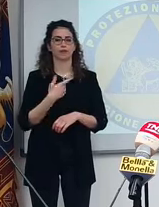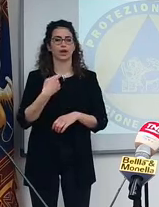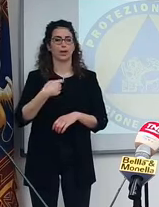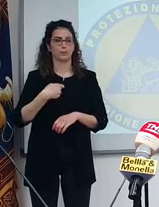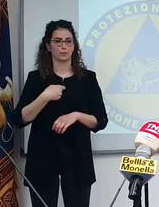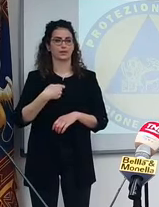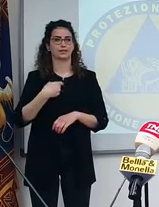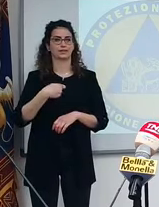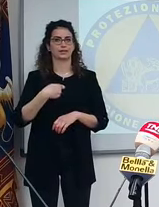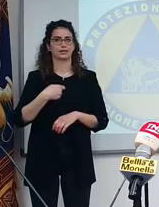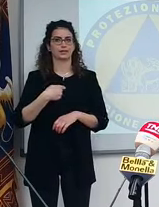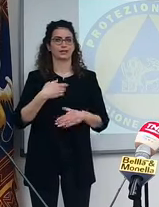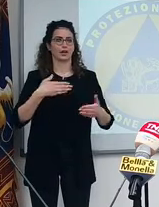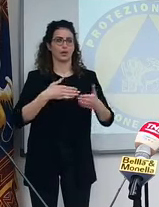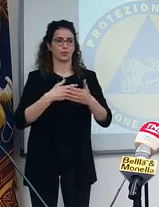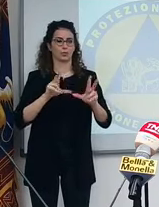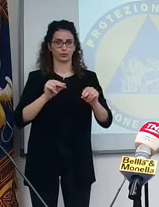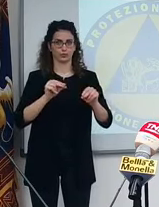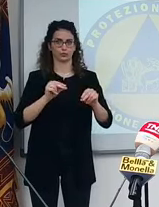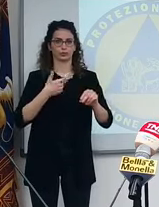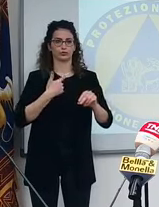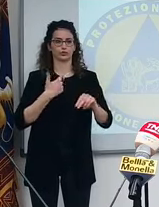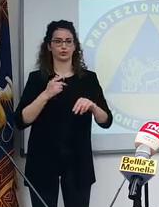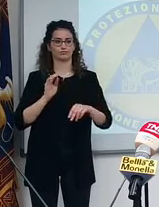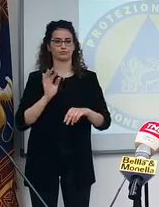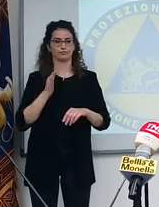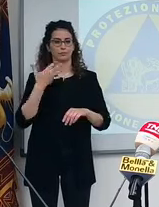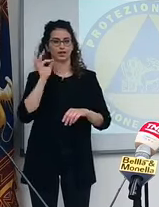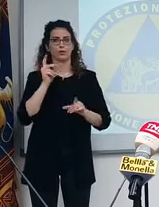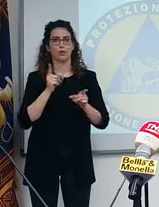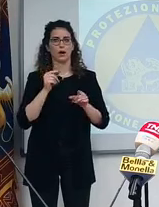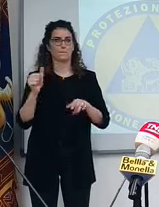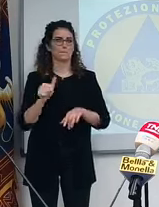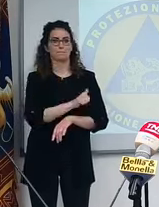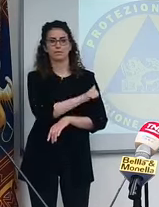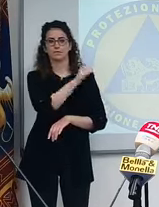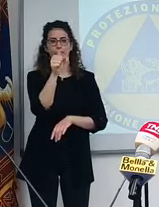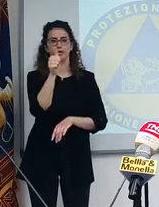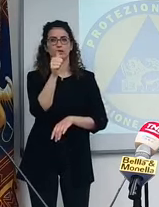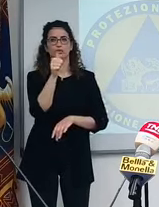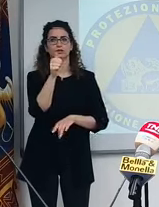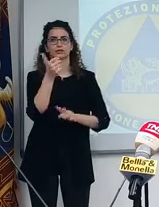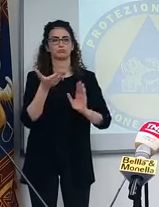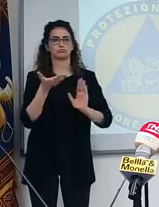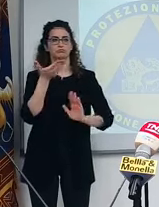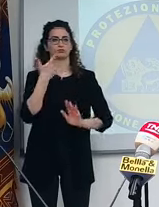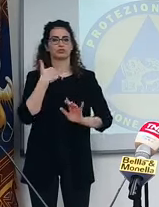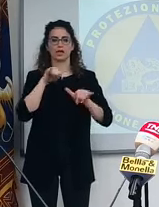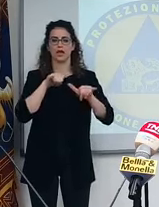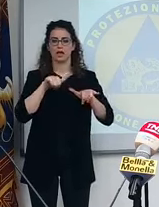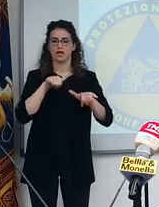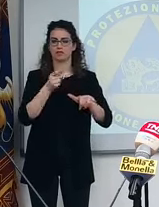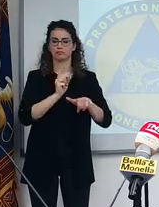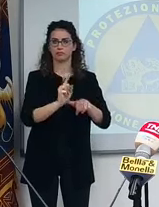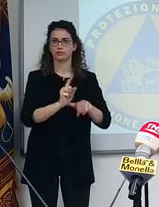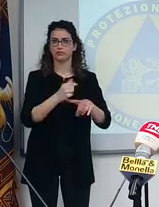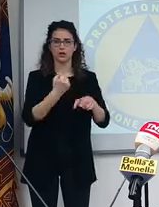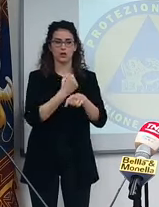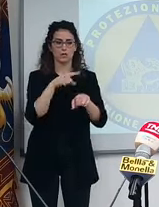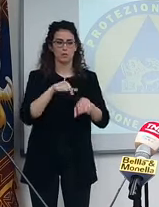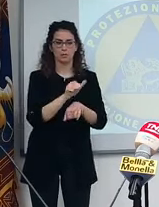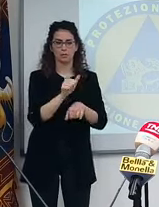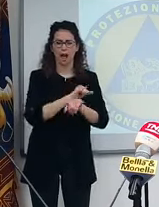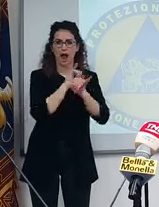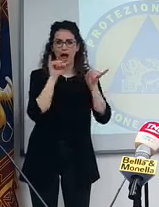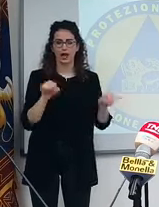porto. C'è questa particolarità che per la prima volta è un professionista che non è né veneto, cioè né veneziano, non ha mai lavorato qui, è completamente,